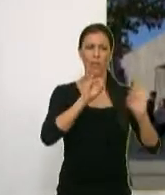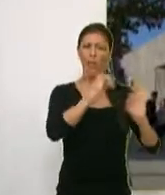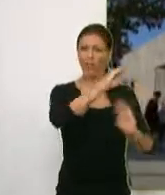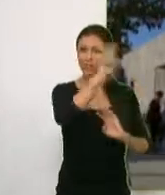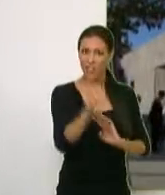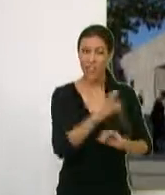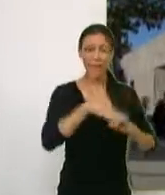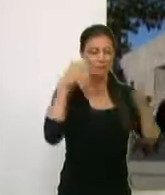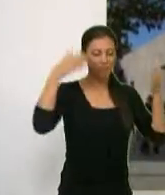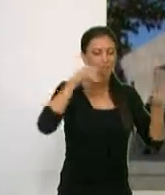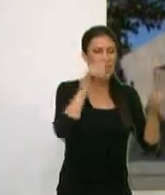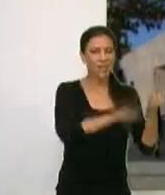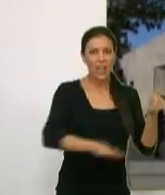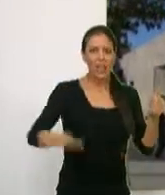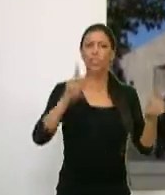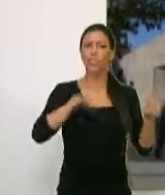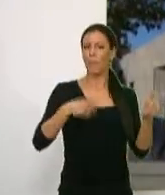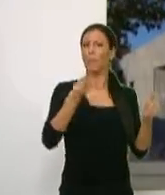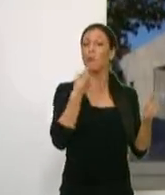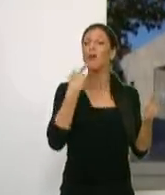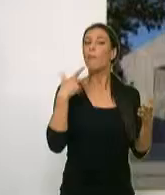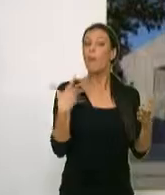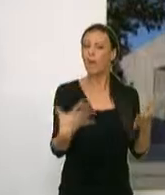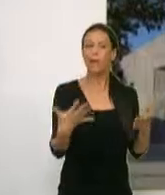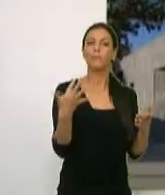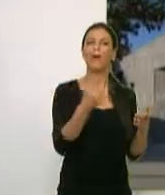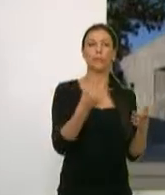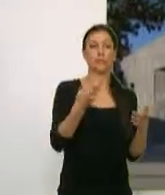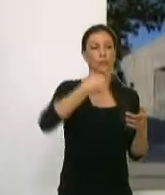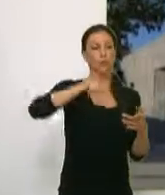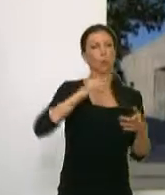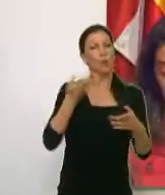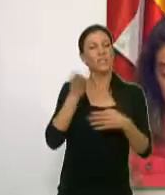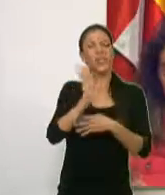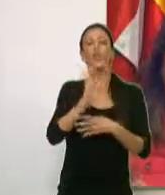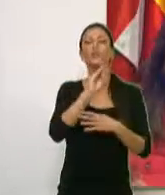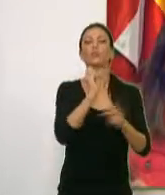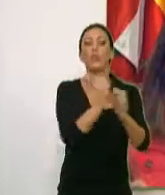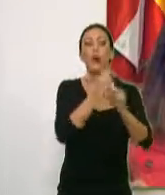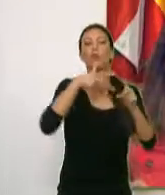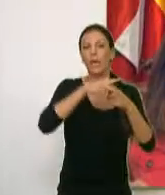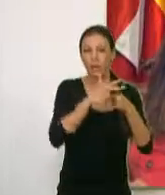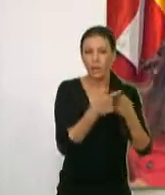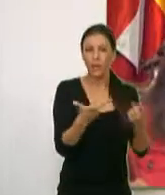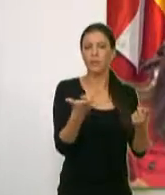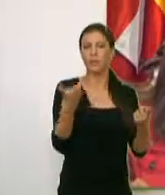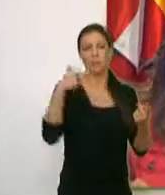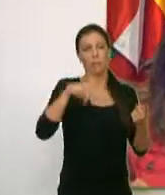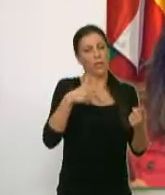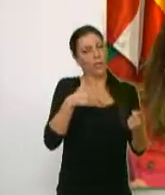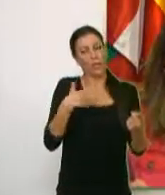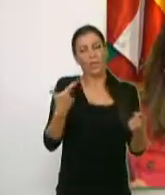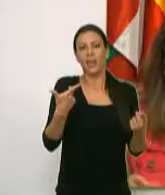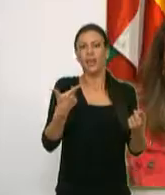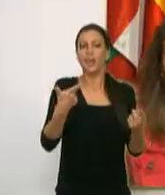preparado actividades para los niños y una comida popular, independientemente de la muestra de trabajos, de los talleres y que